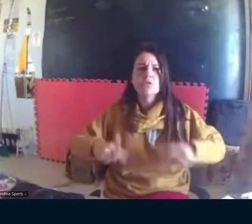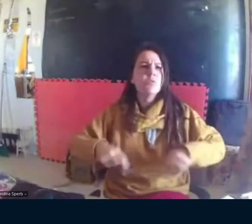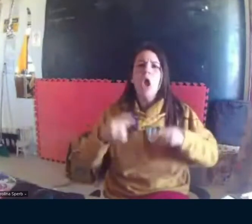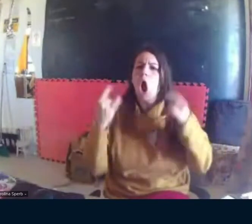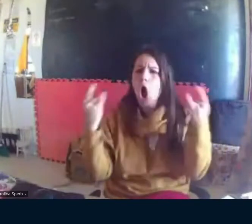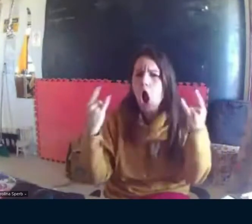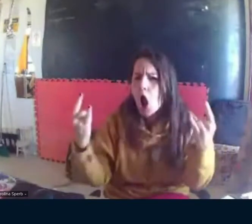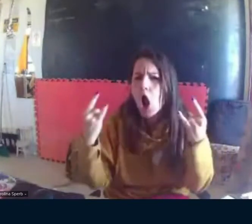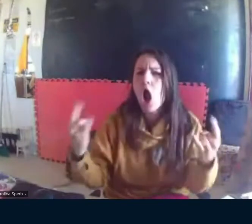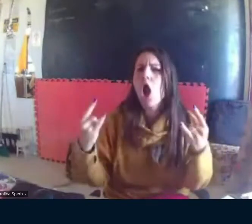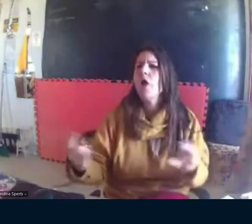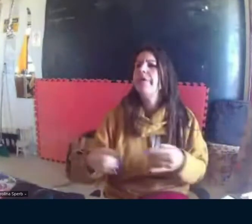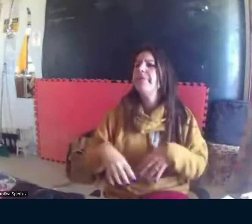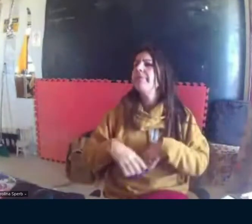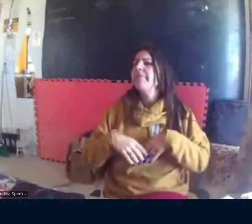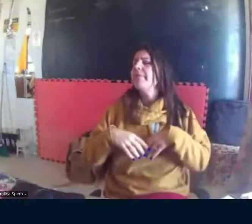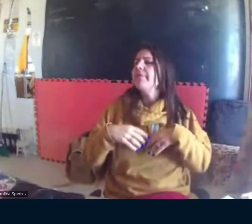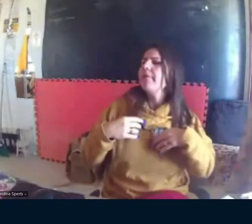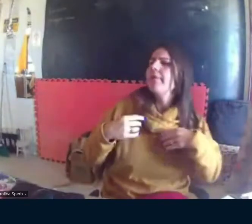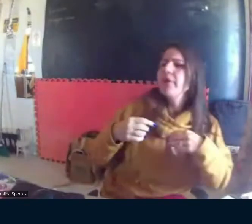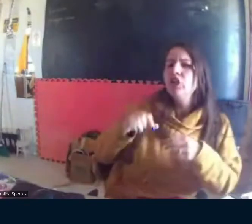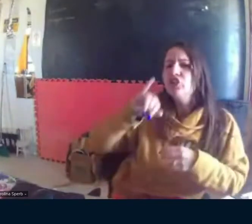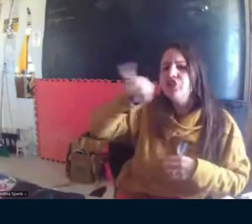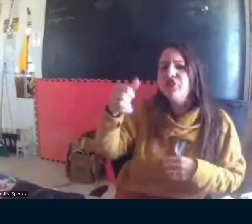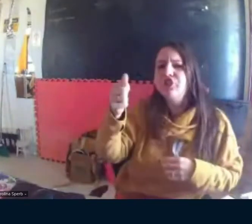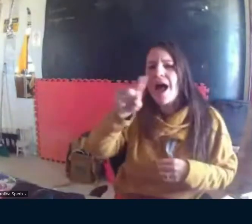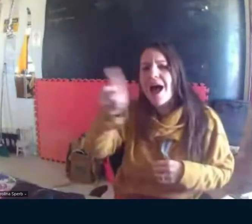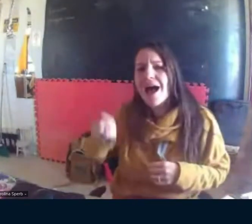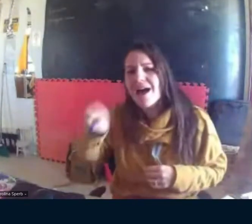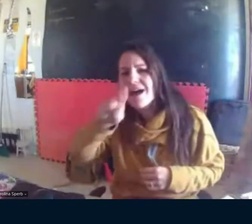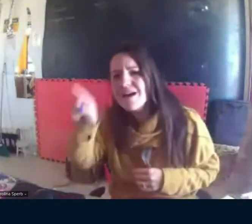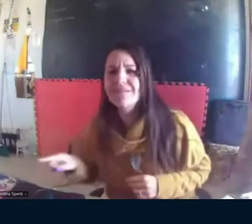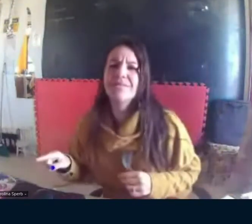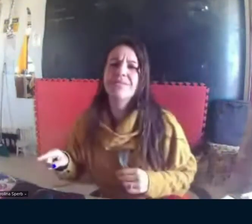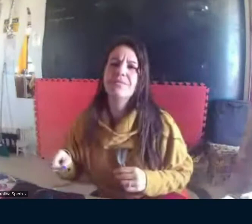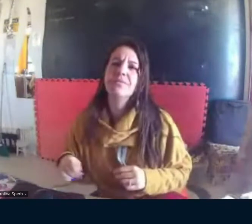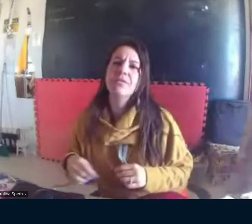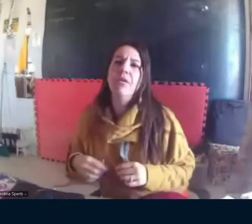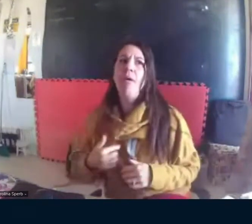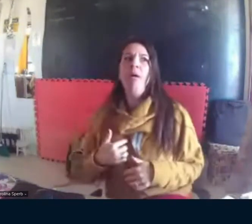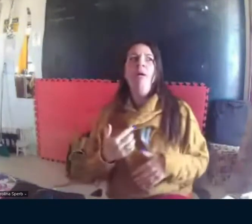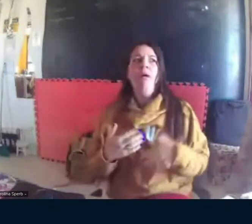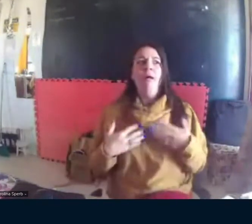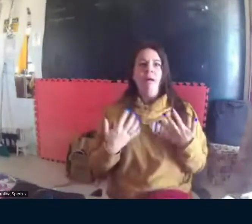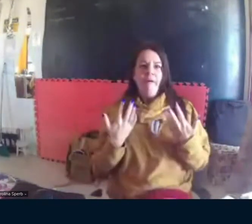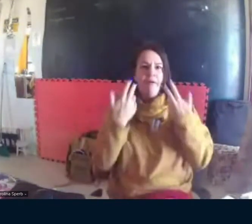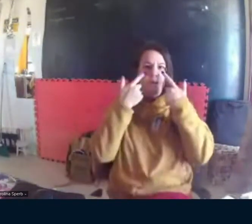tem diversos estilos musicais, tem rock, tem jazz,